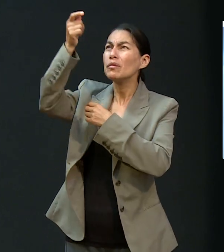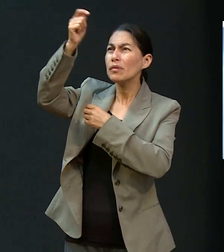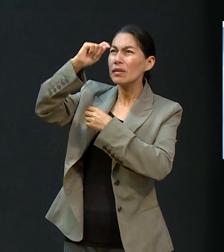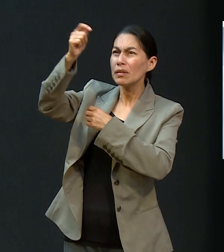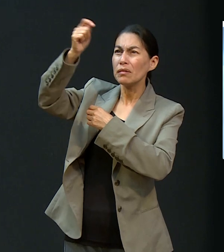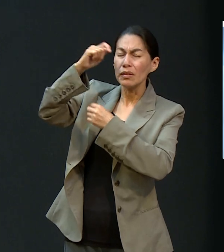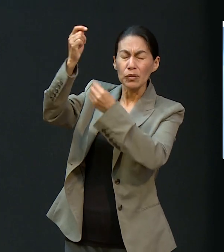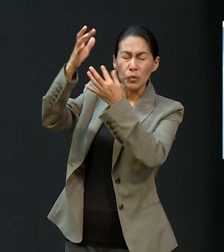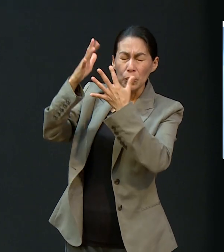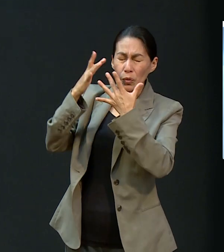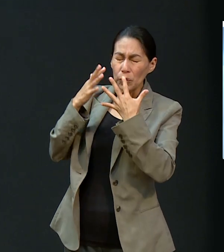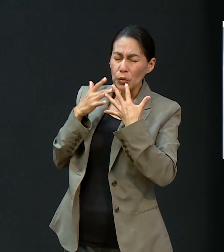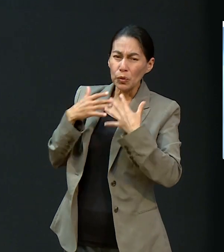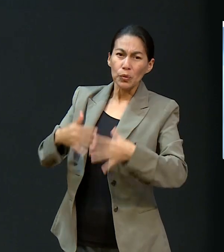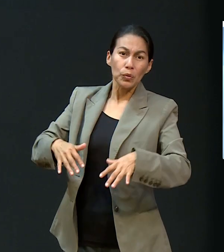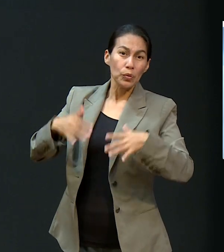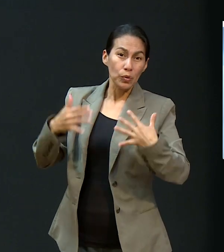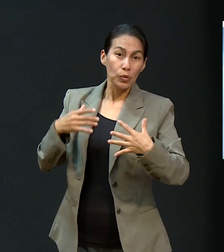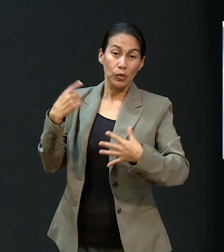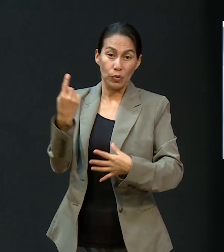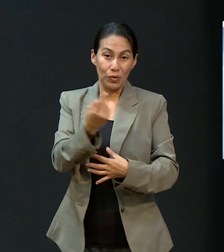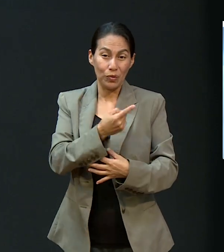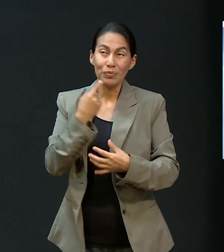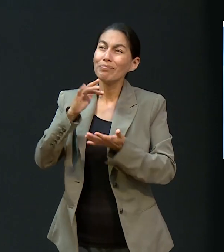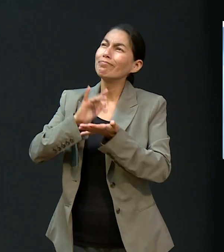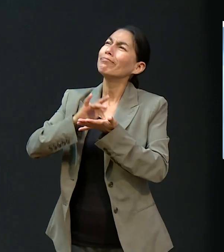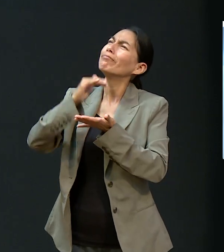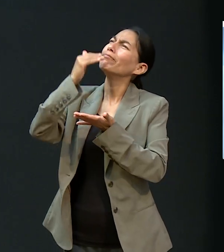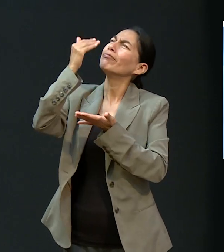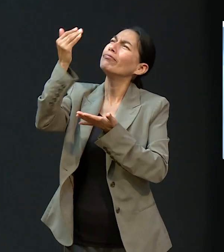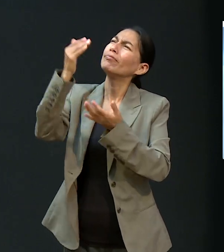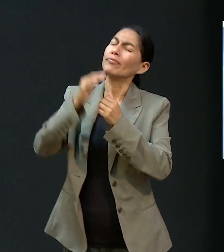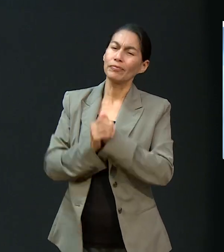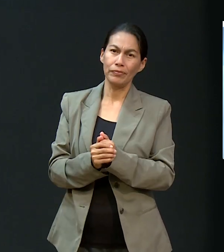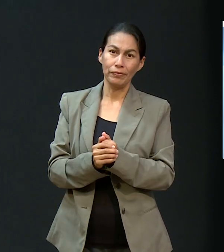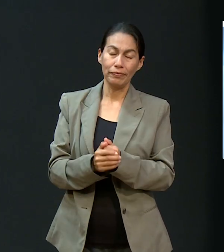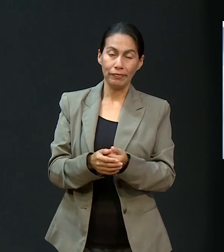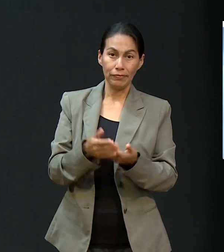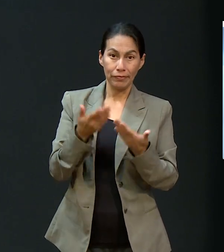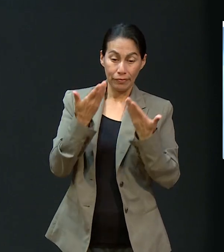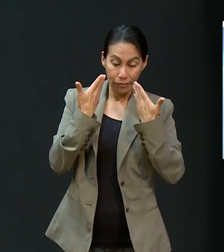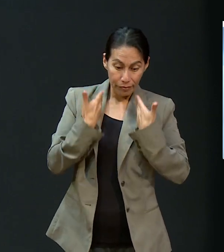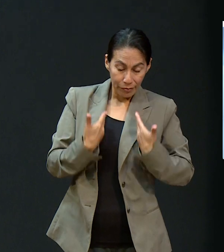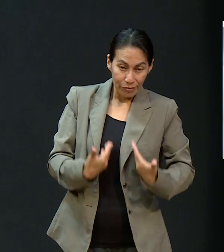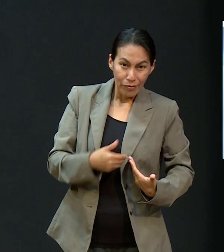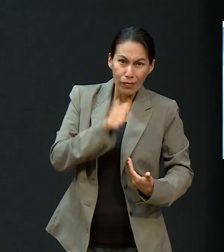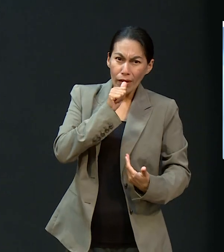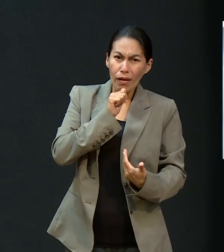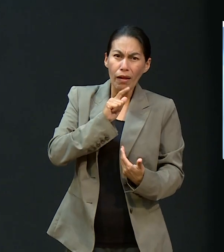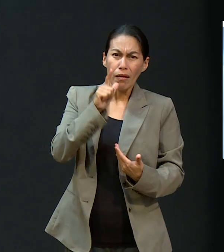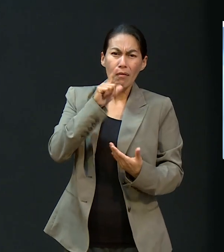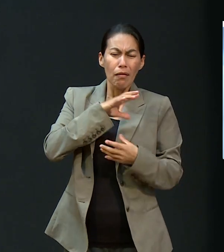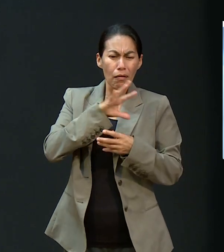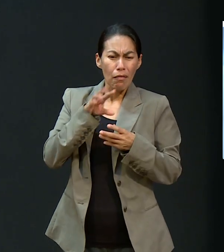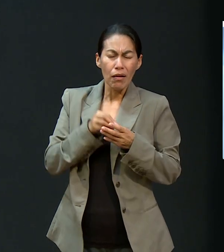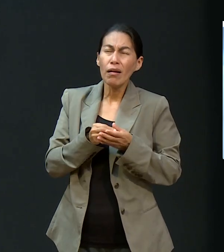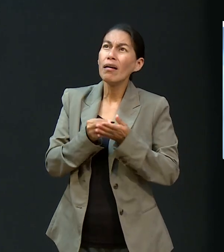Él dice, alaba, alma mía, al Señor, y no olvides ninguno de sus beneficios.